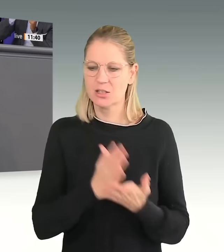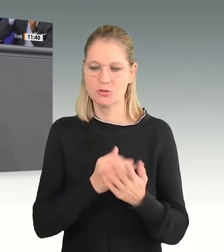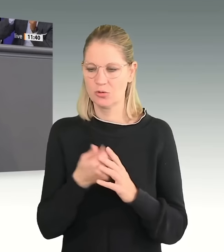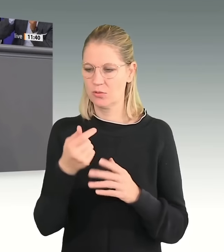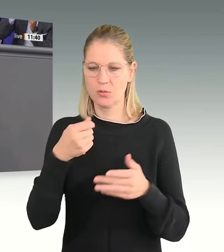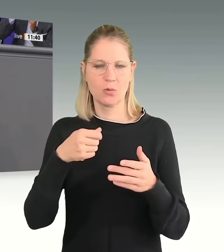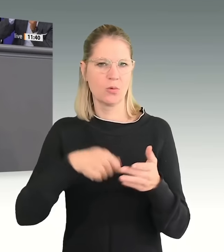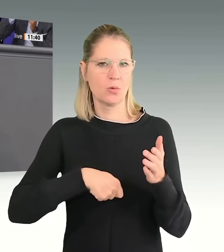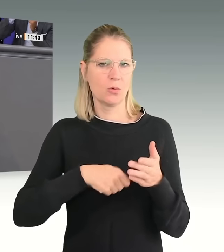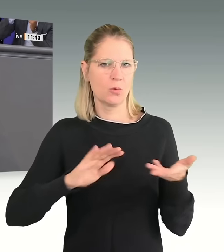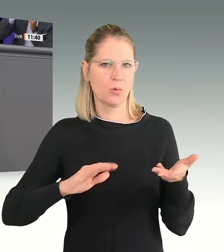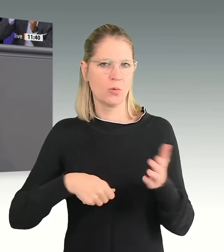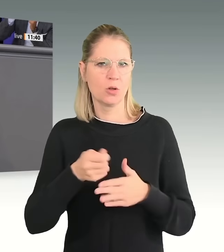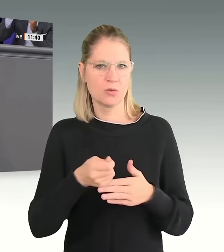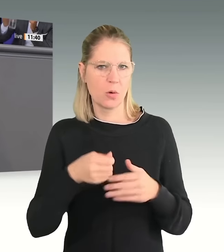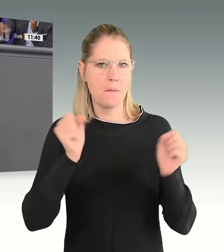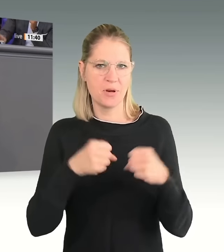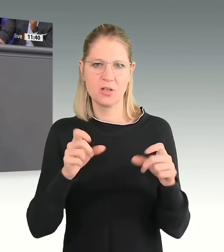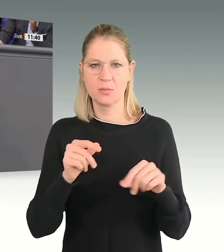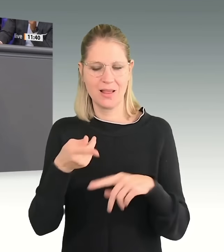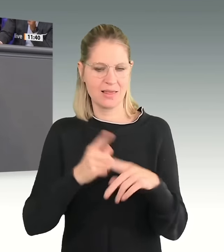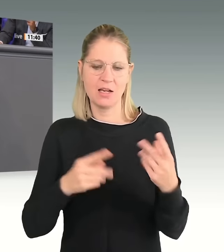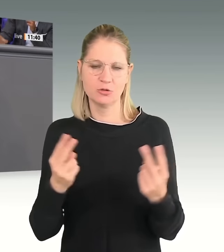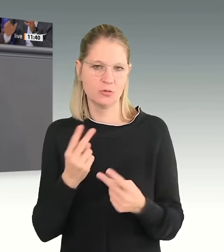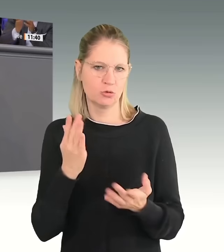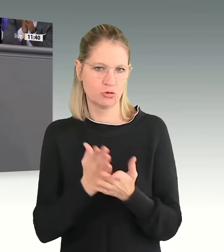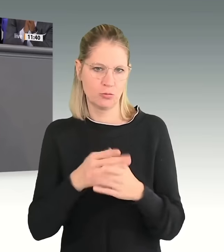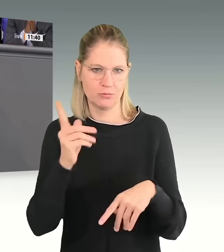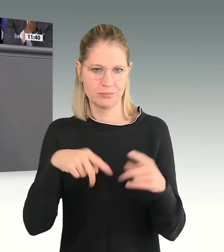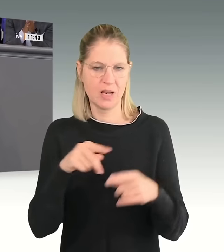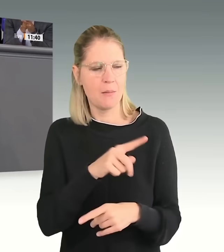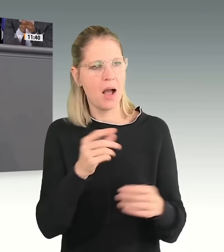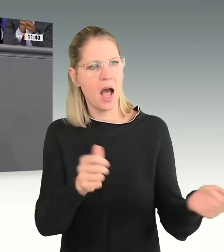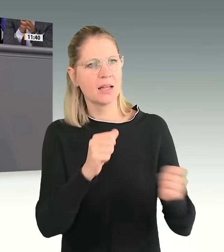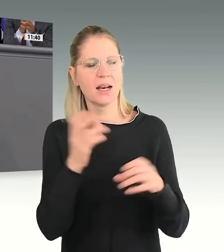verfassungswidrig. Ja, verfassungswidrig. Und ich sage Ihnen auch, warum.